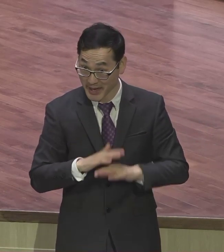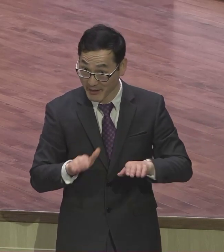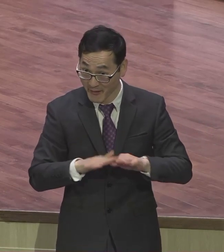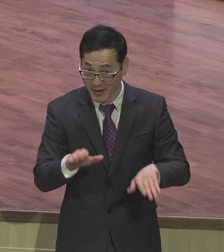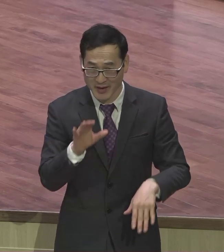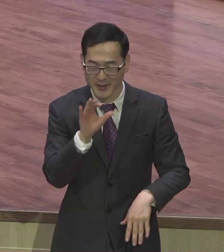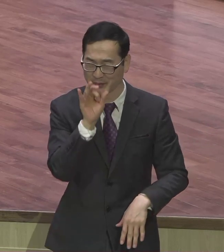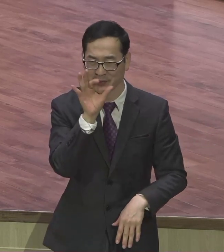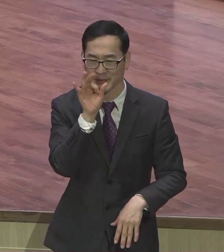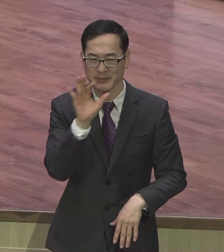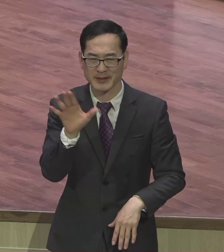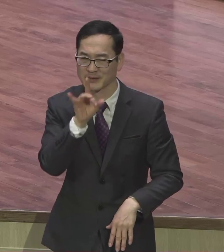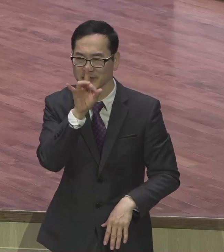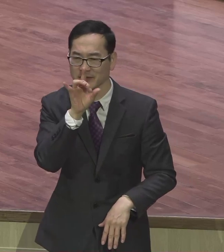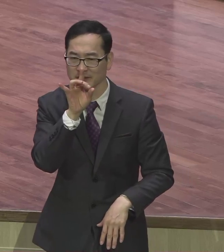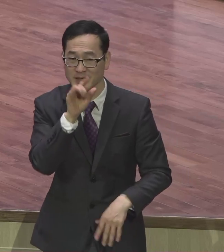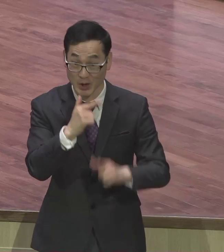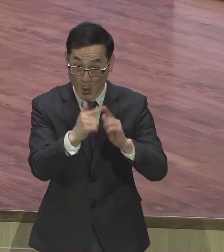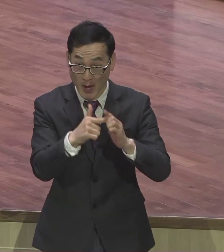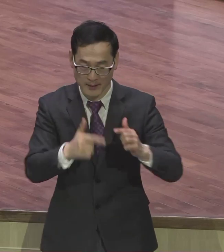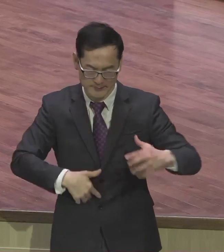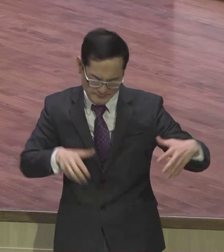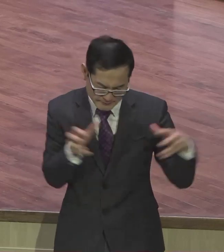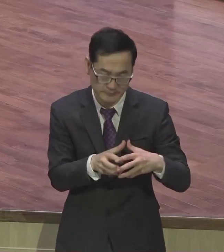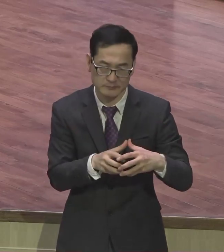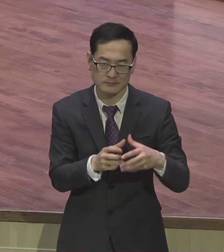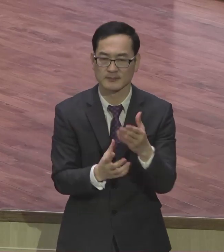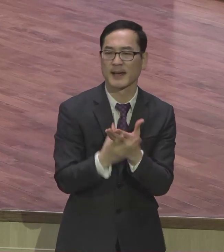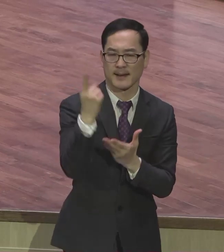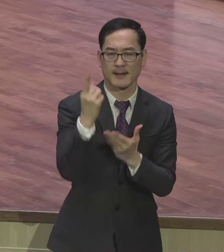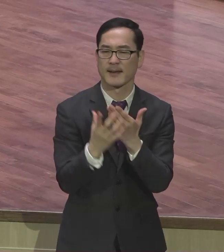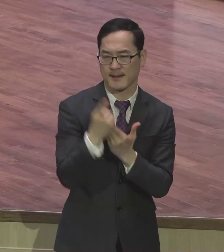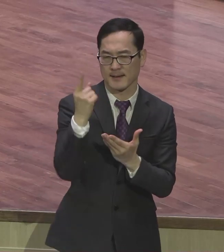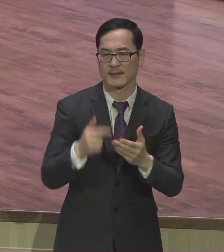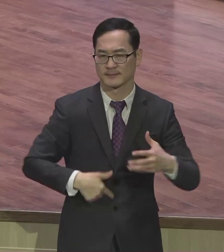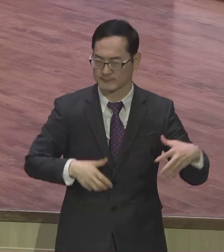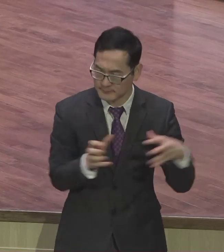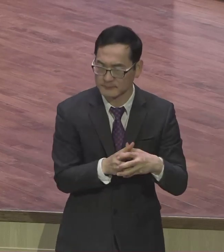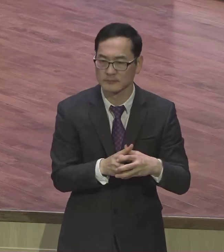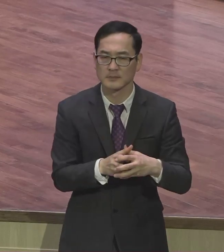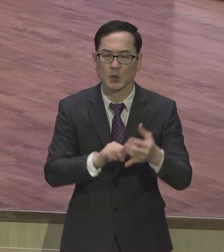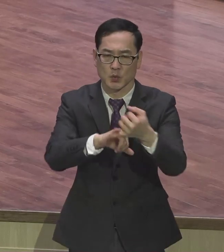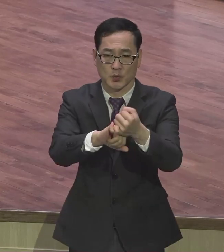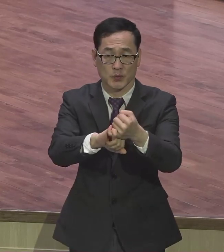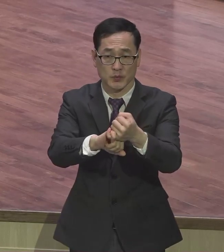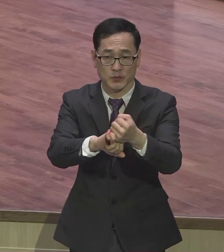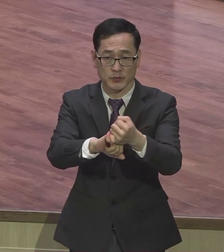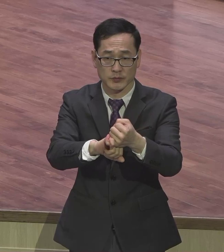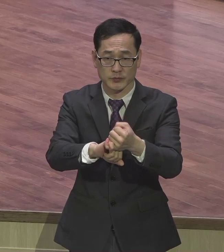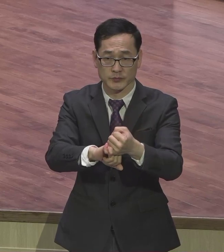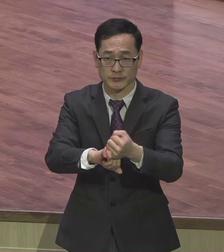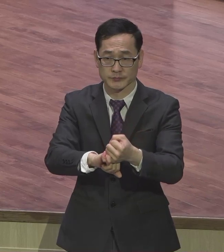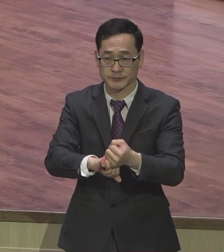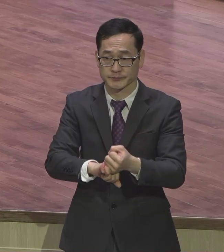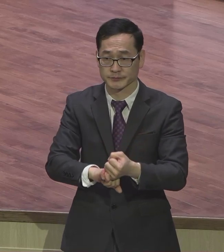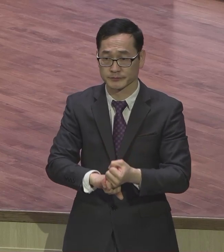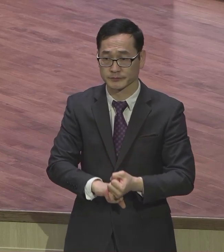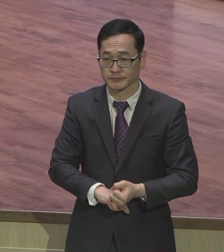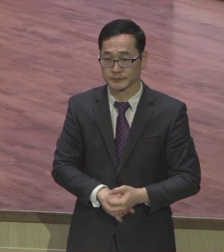같이 함께 전체가 마음대로 아멘 그래 가야 돼 피스메이커